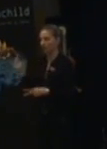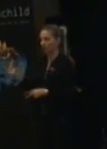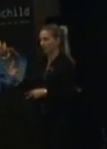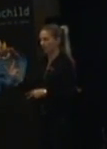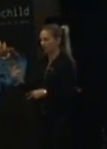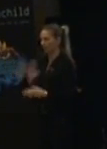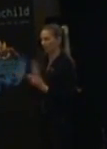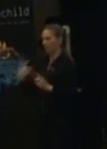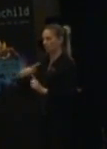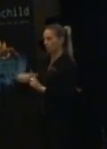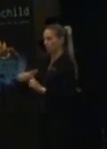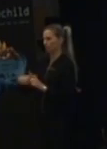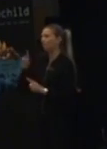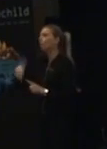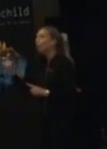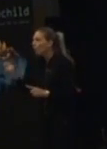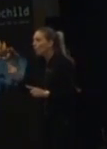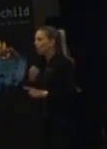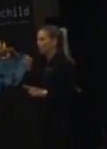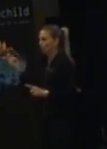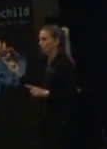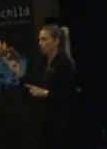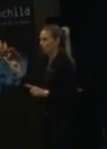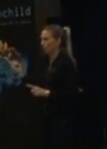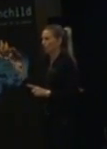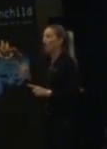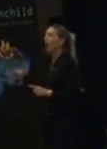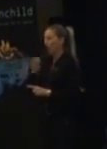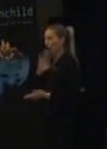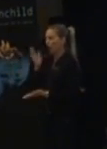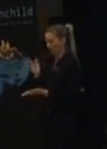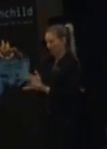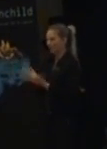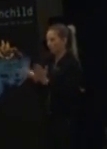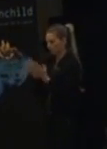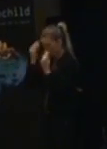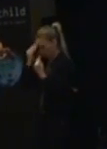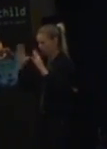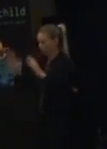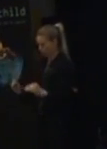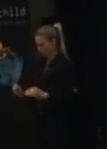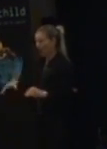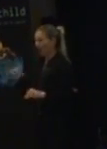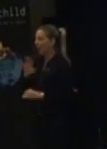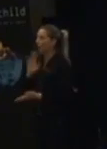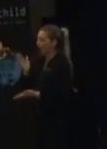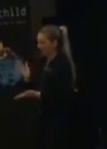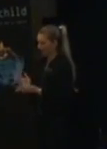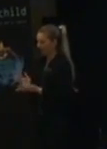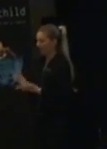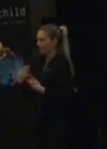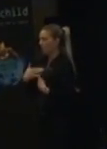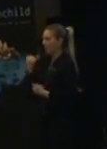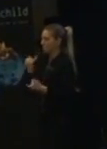fördelar med det. Inte för någon. Att alla har rätt till skola och utbildning. Ja. Att alla har rätt till ett